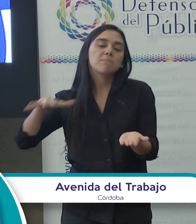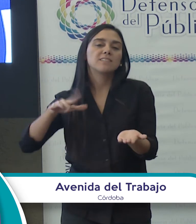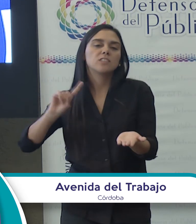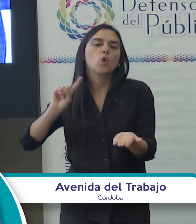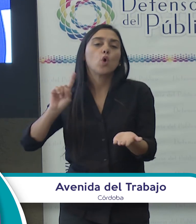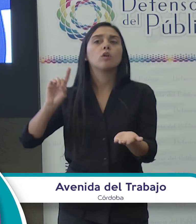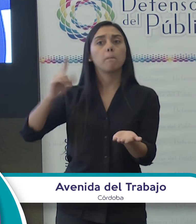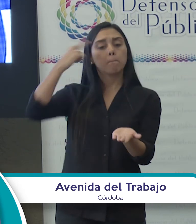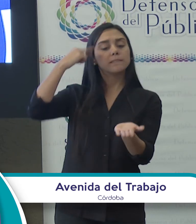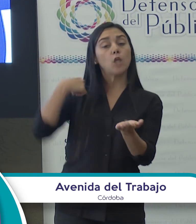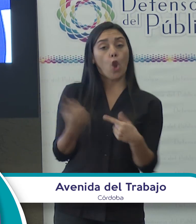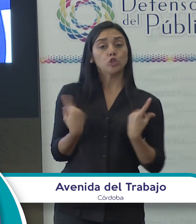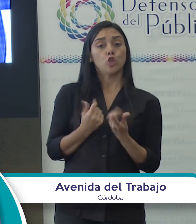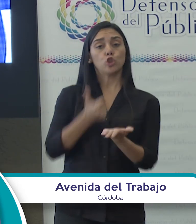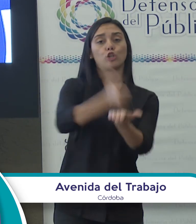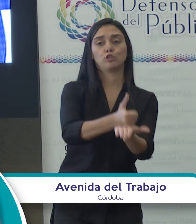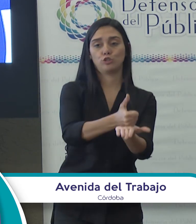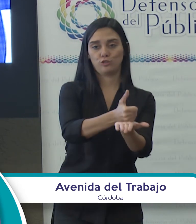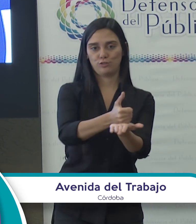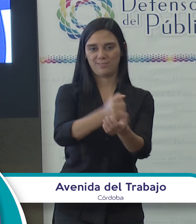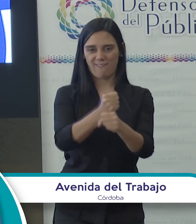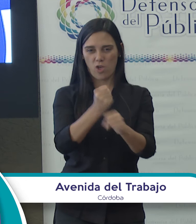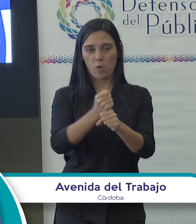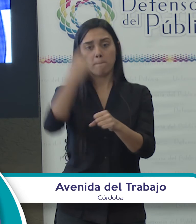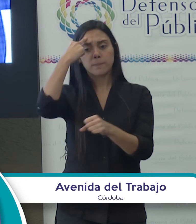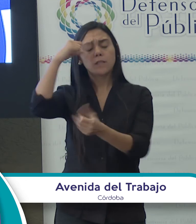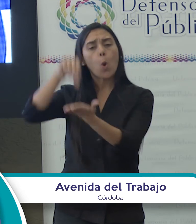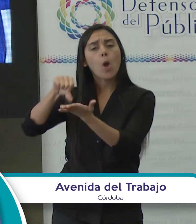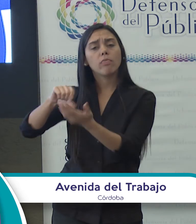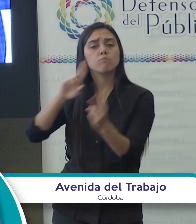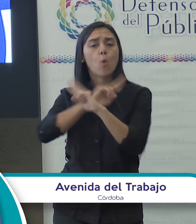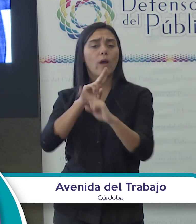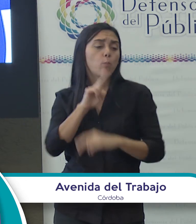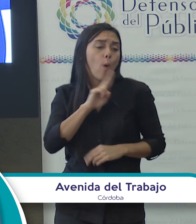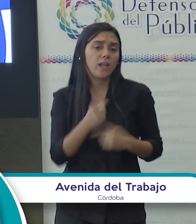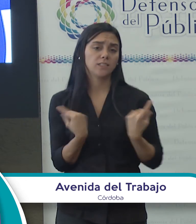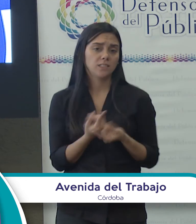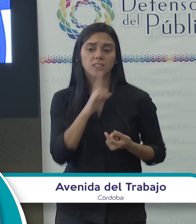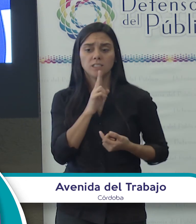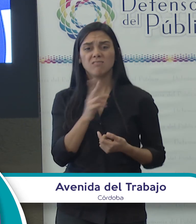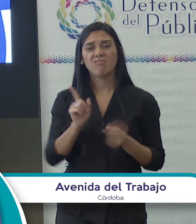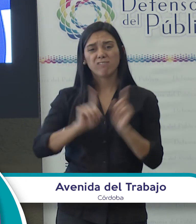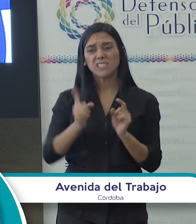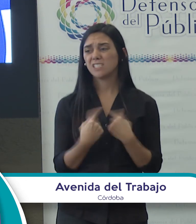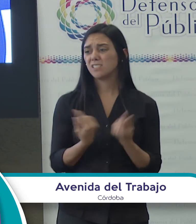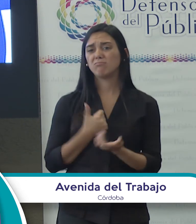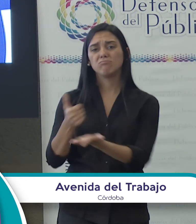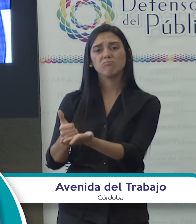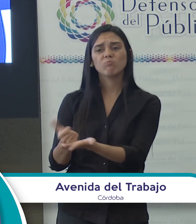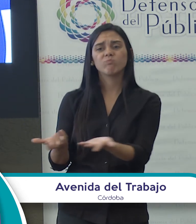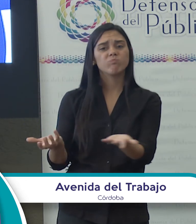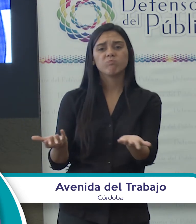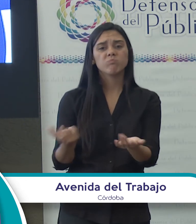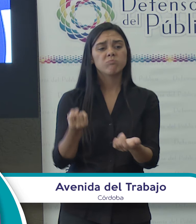nosotros mismos como trabajadores, pensar al lugar de las mujeres que muchas veces no tenemos, definitivamente no tenemos la misma cantidad